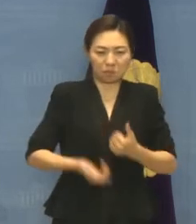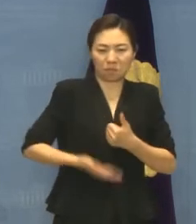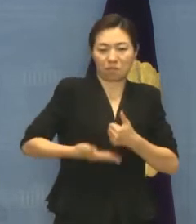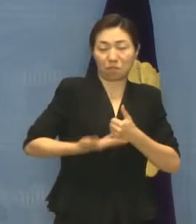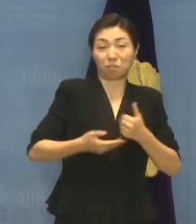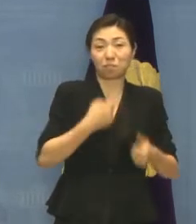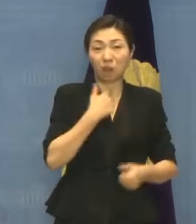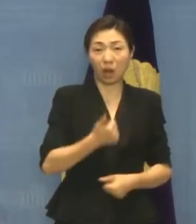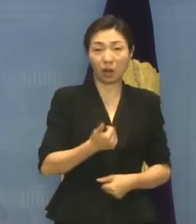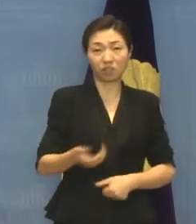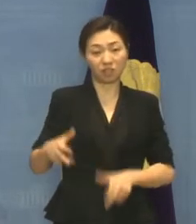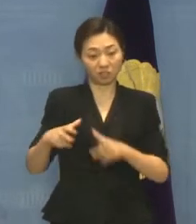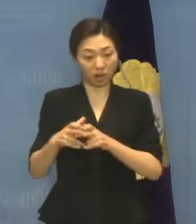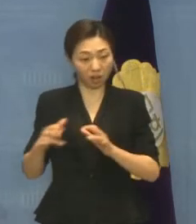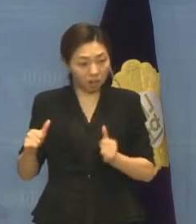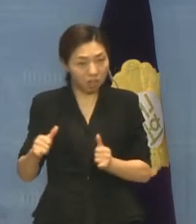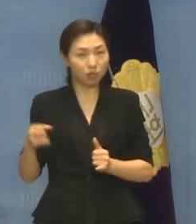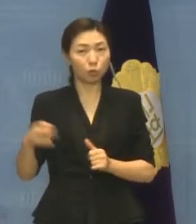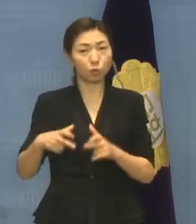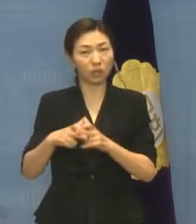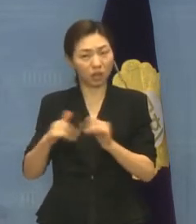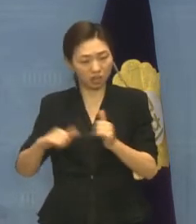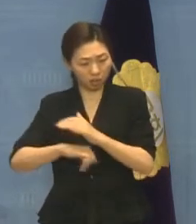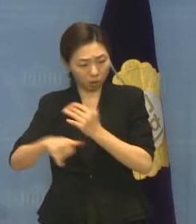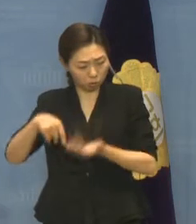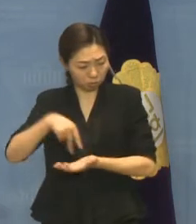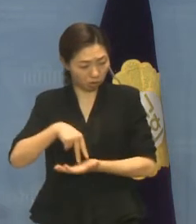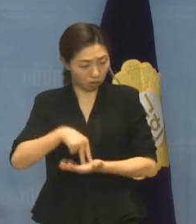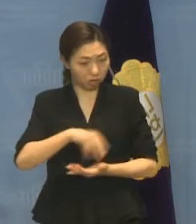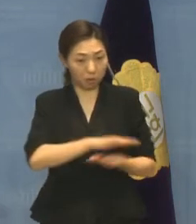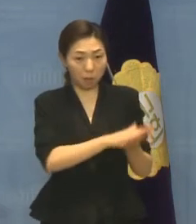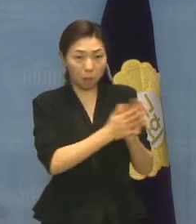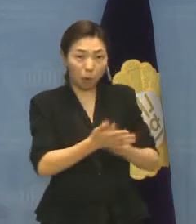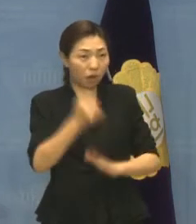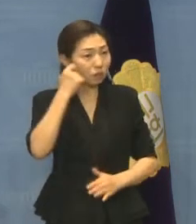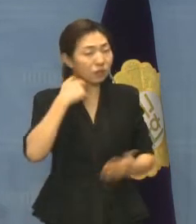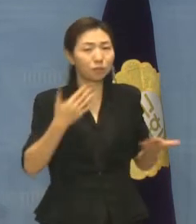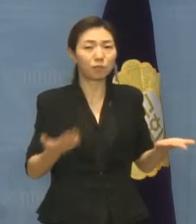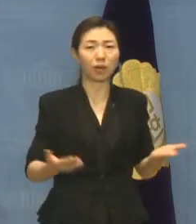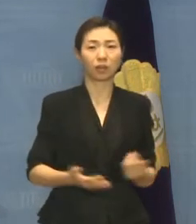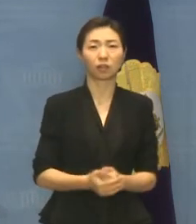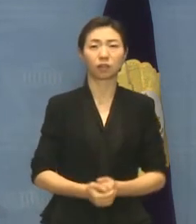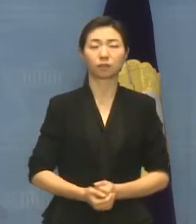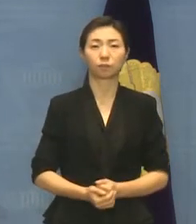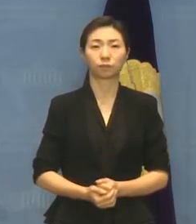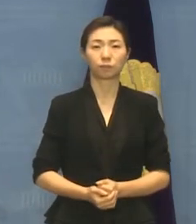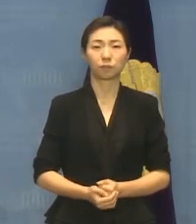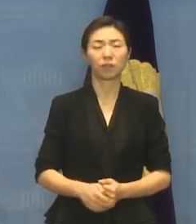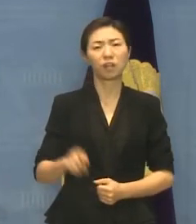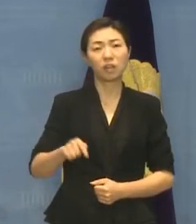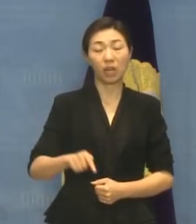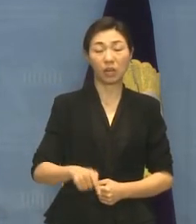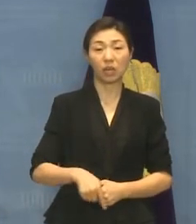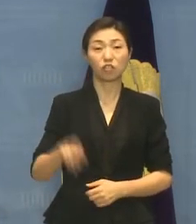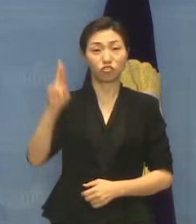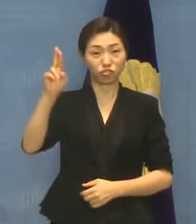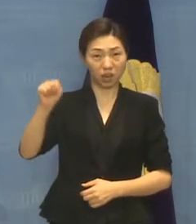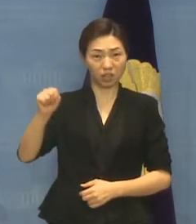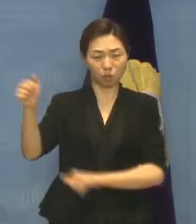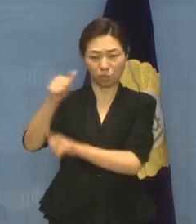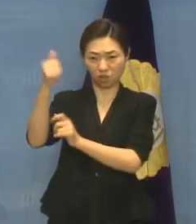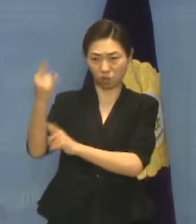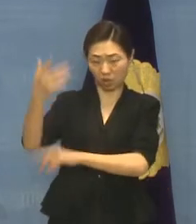가족들로서는 변화를 체감하기가 어려운 것이 사실이고 그것이 이번 최종견회를 통해 또 한 번